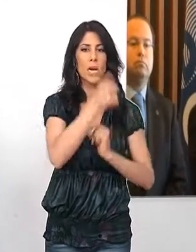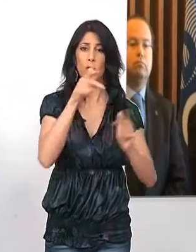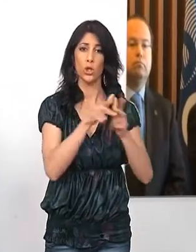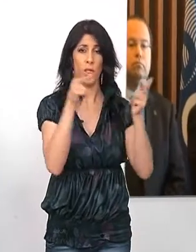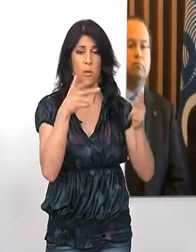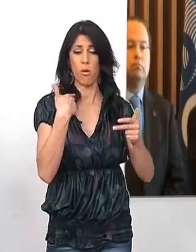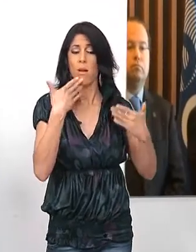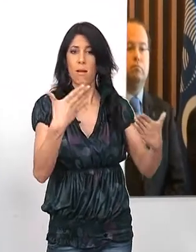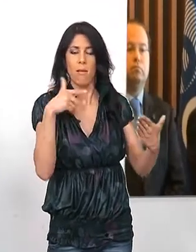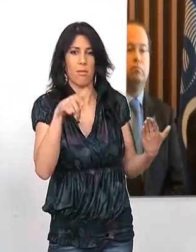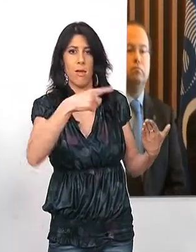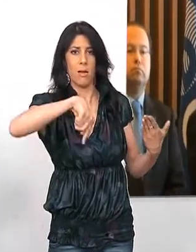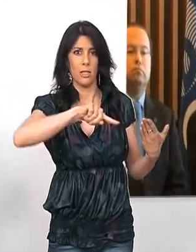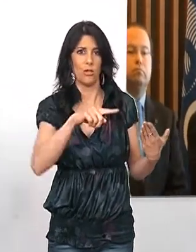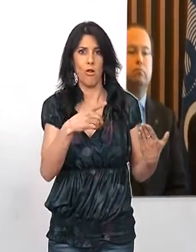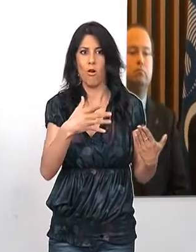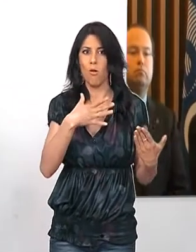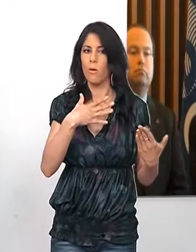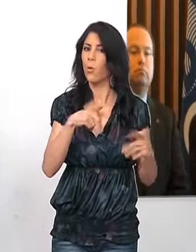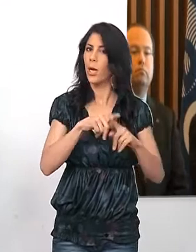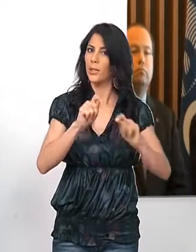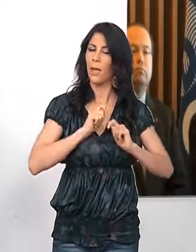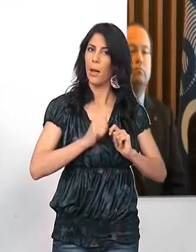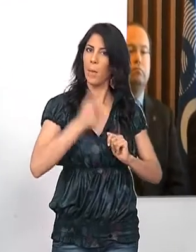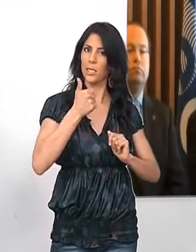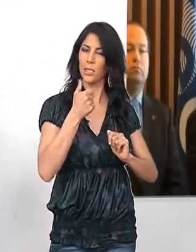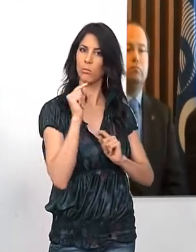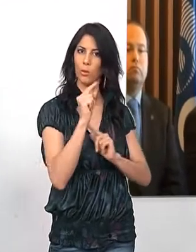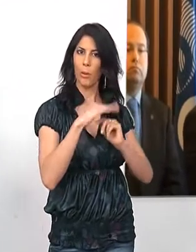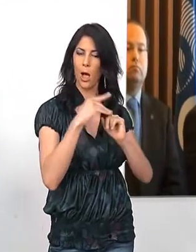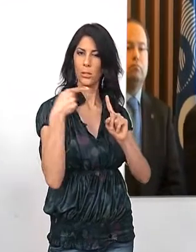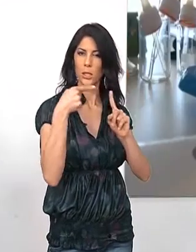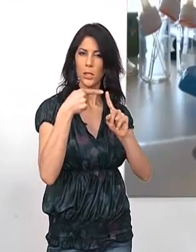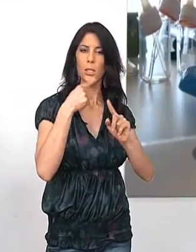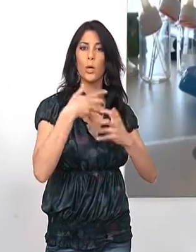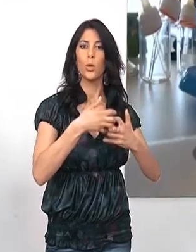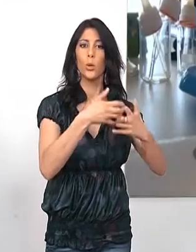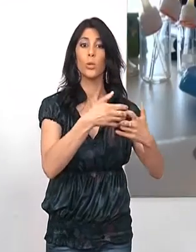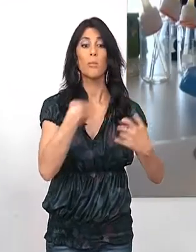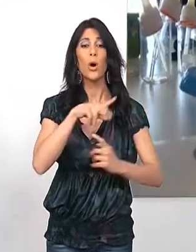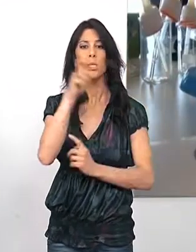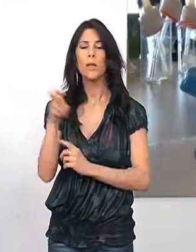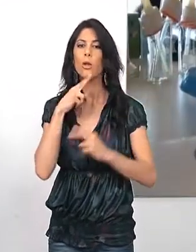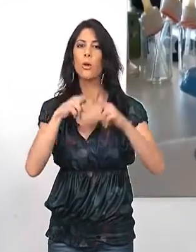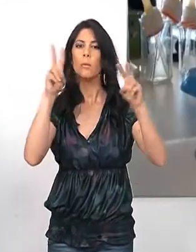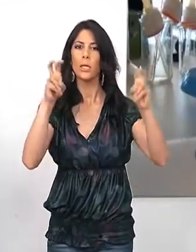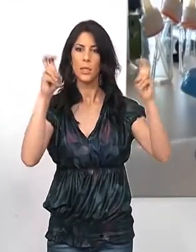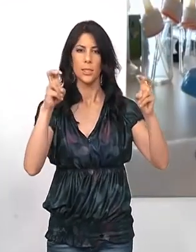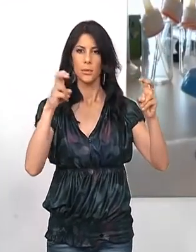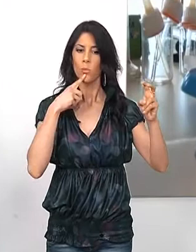que al final es la que nos mantiene en estos retos de la investigación espacial. Estas actividades denominadas Lleva tu clase